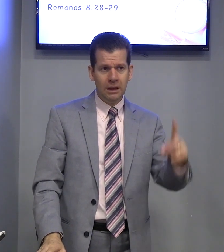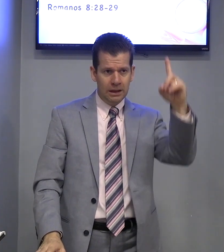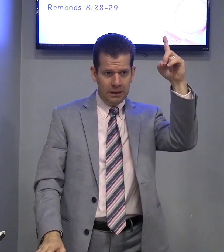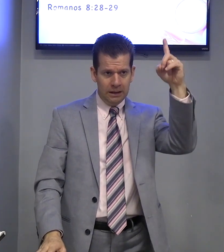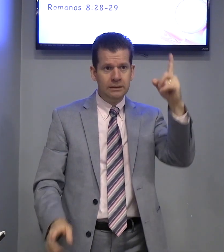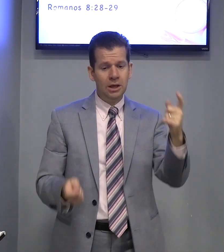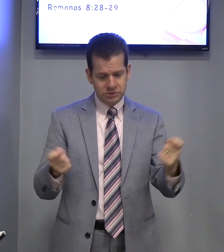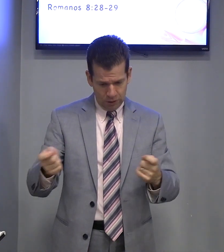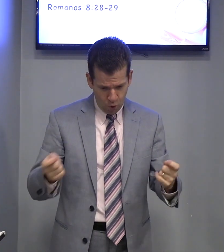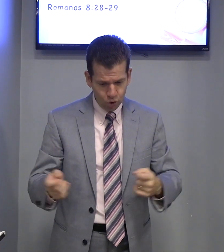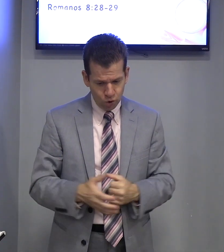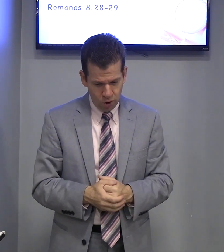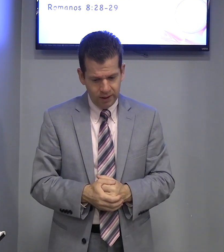Deus está no controle.